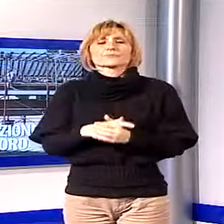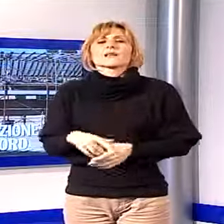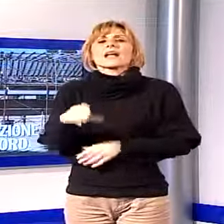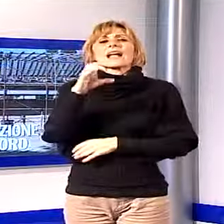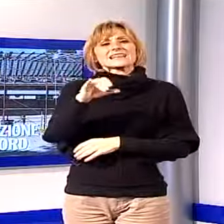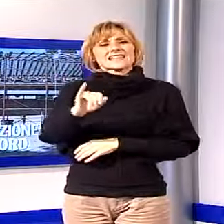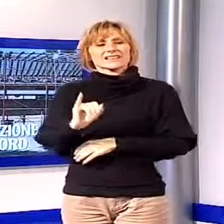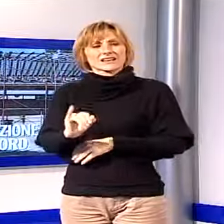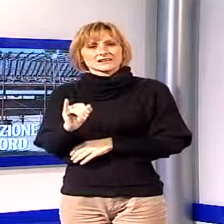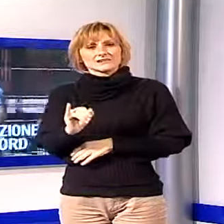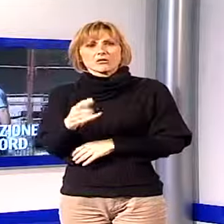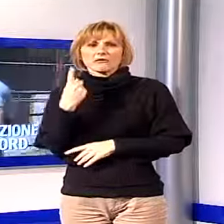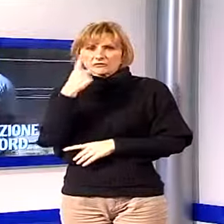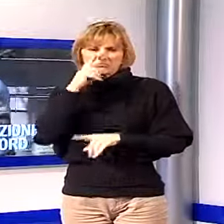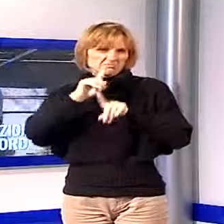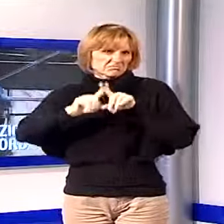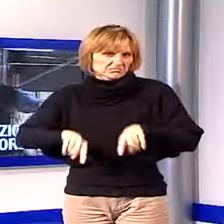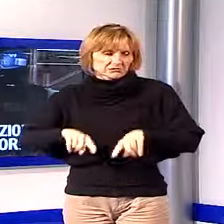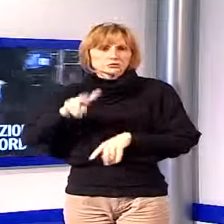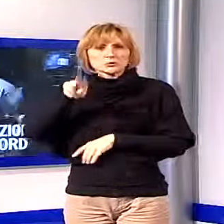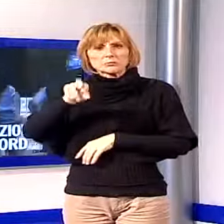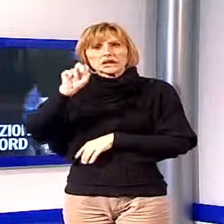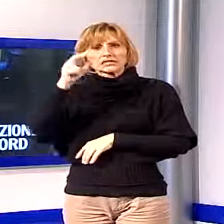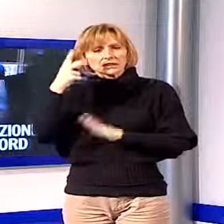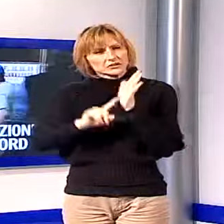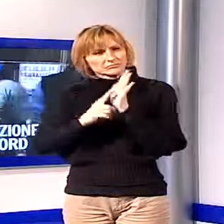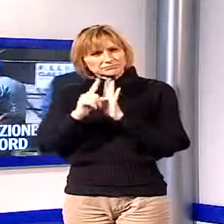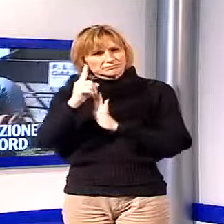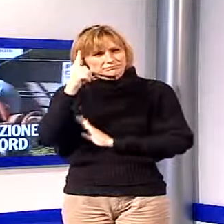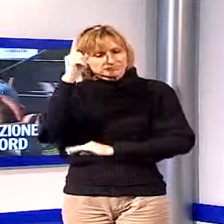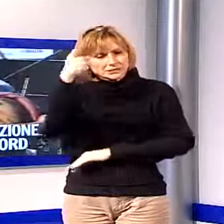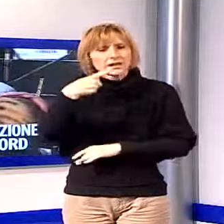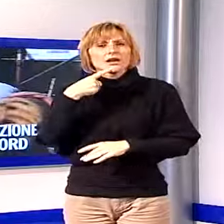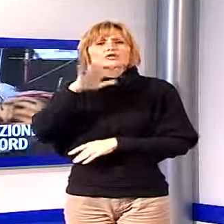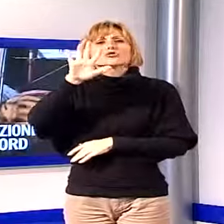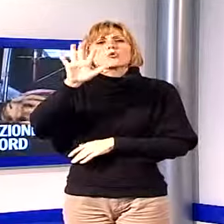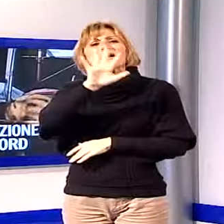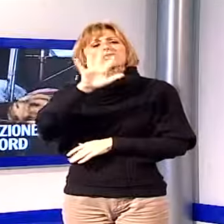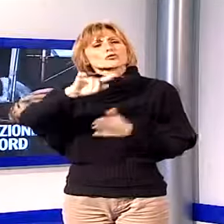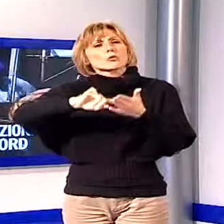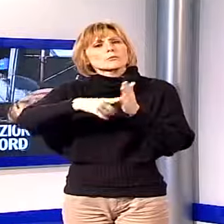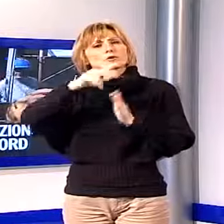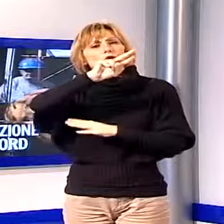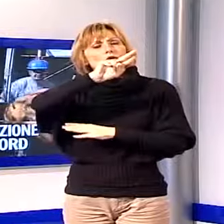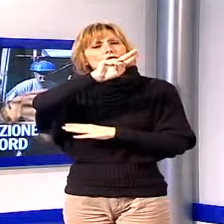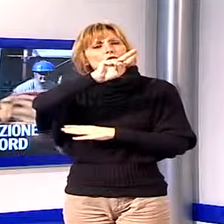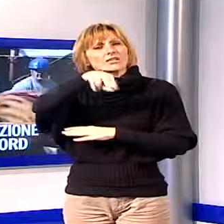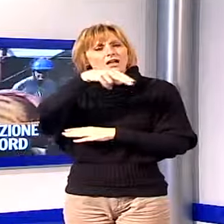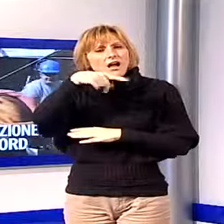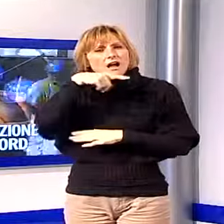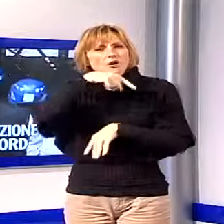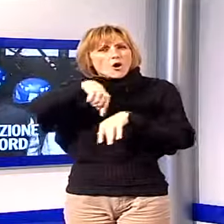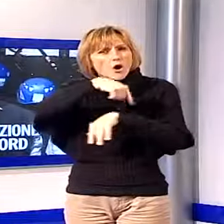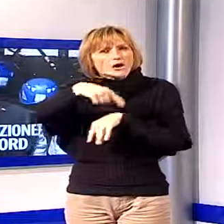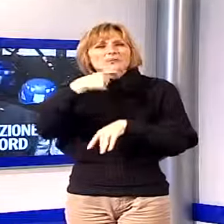Integrazione, un triste record nel 2013 in Toscana, erogati oltre 55 milioni di ore per chi ha perso il lavoro,